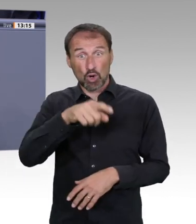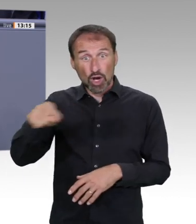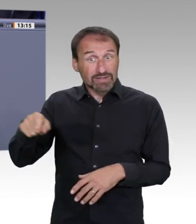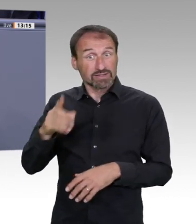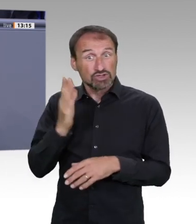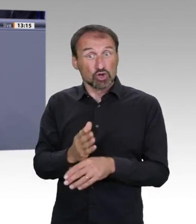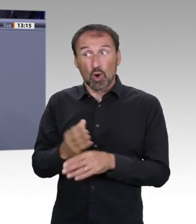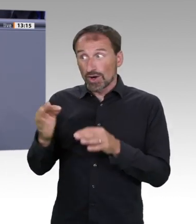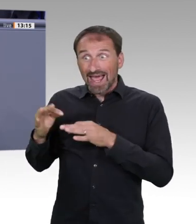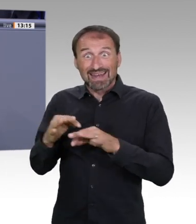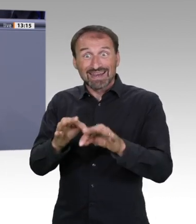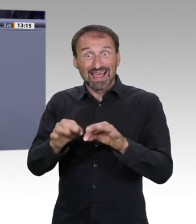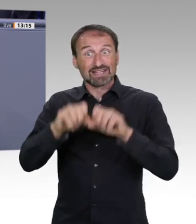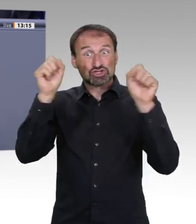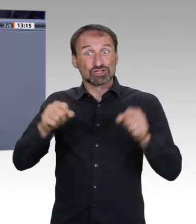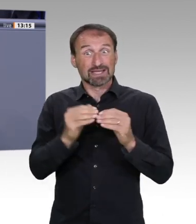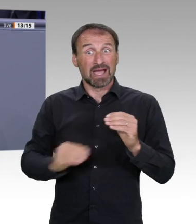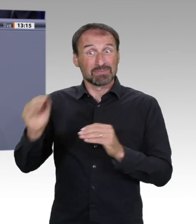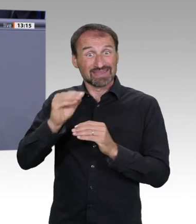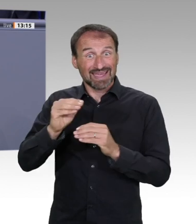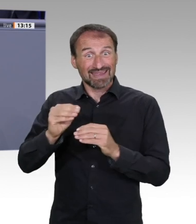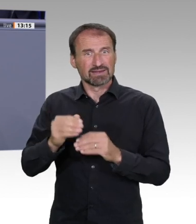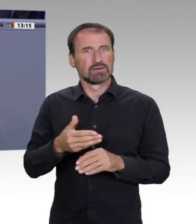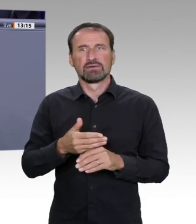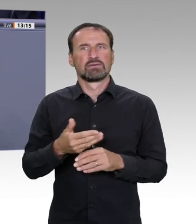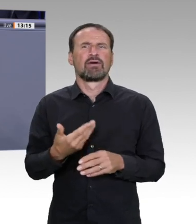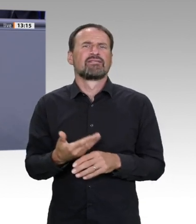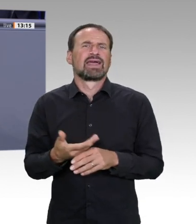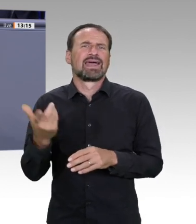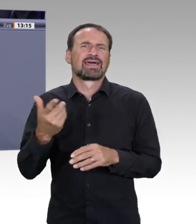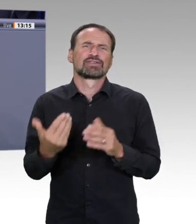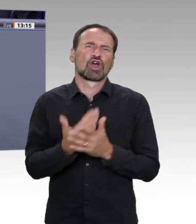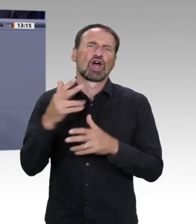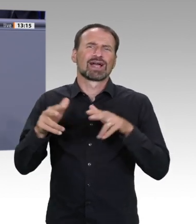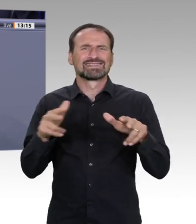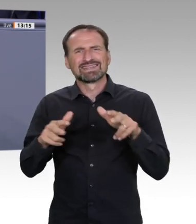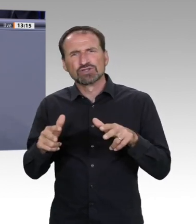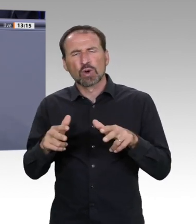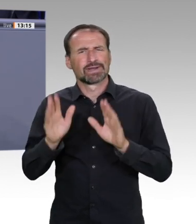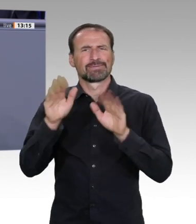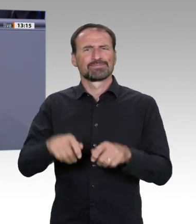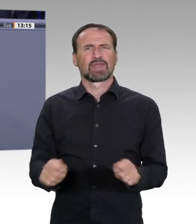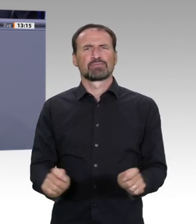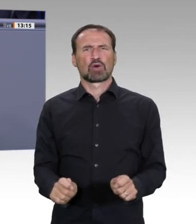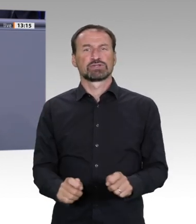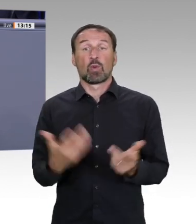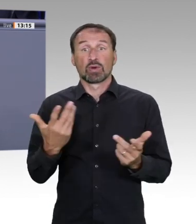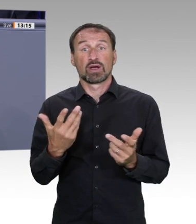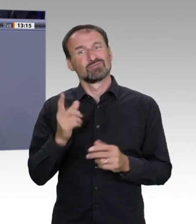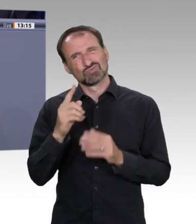zum Fenster heraus. Den dummen Michel kann man ja noch mehr abpressen, wenn es nötig wird. Olaf Scholz, von der wir kriegen den Hals nicht voll SPD, hat ja schon angekündigt,